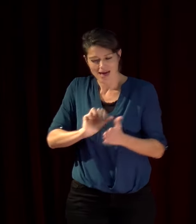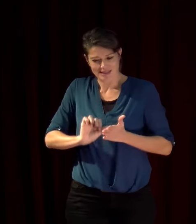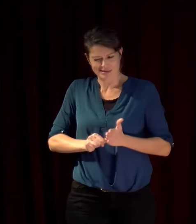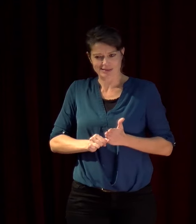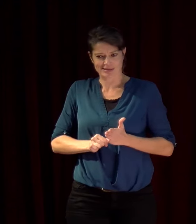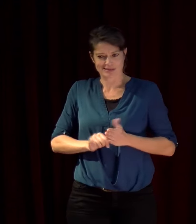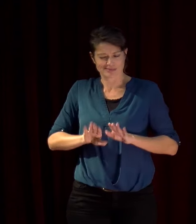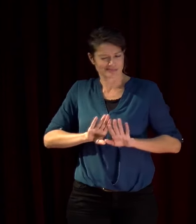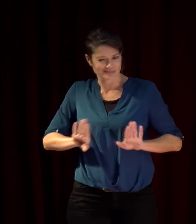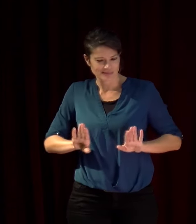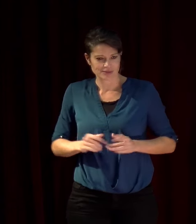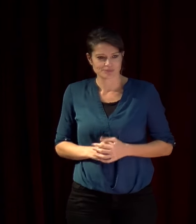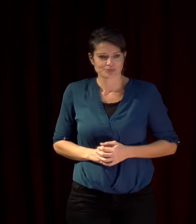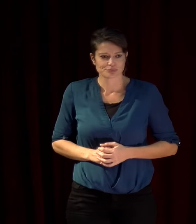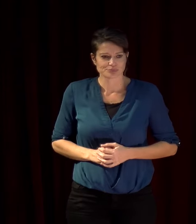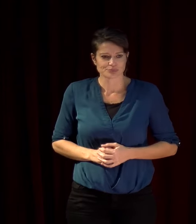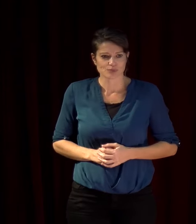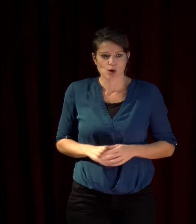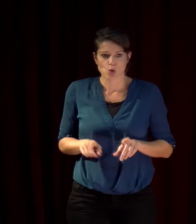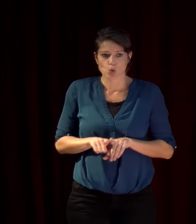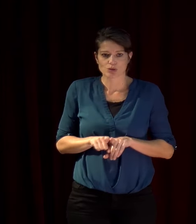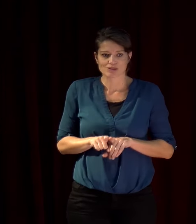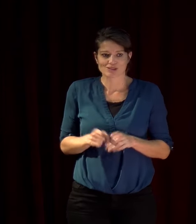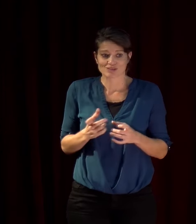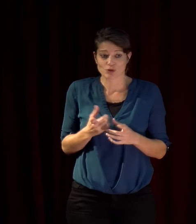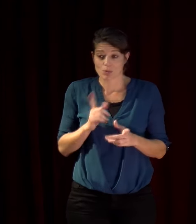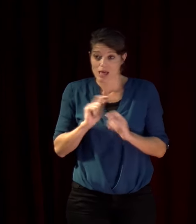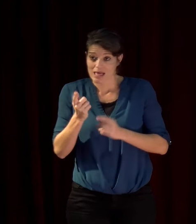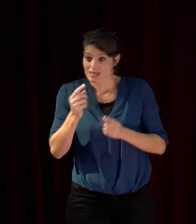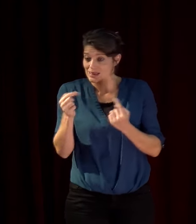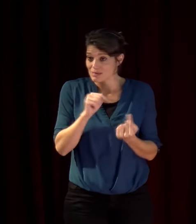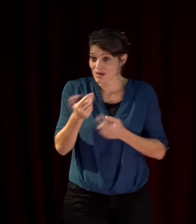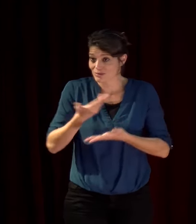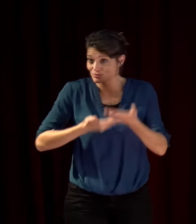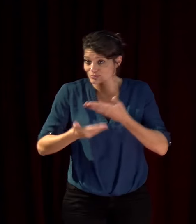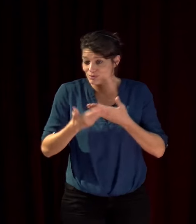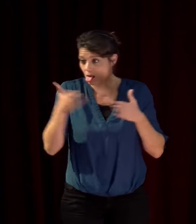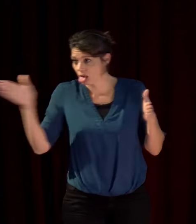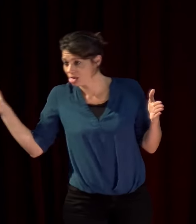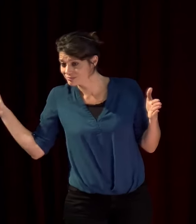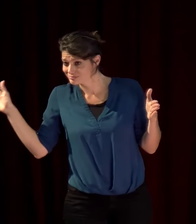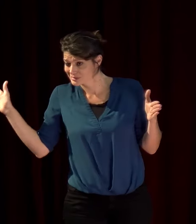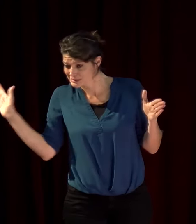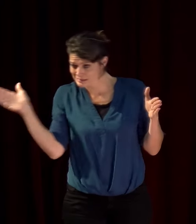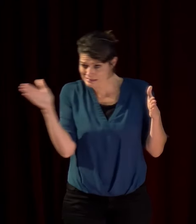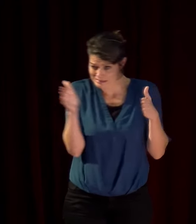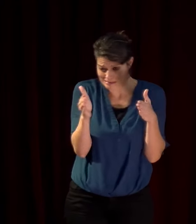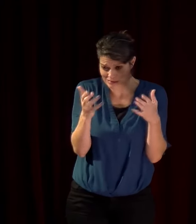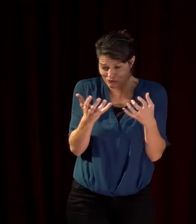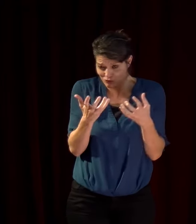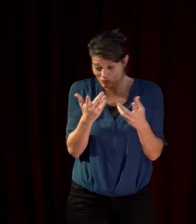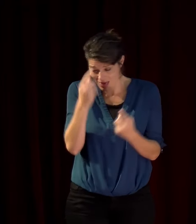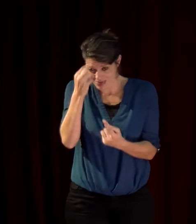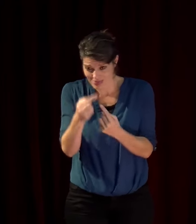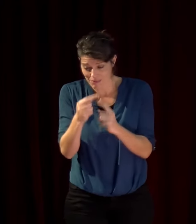en temps juste je vais recentrer j'aimerais recentrer la conversation autour de l'art et pour répondre à ce qui est de